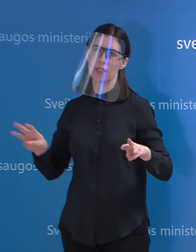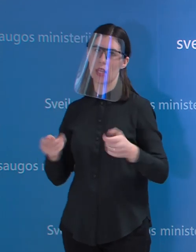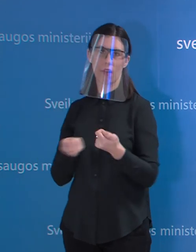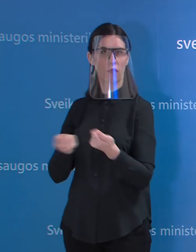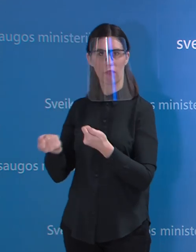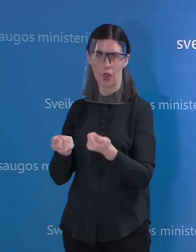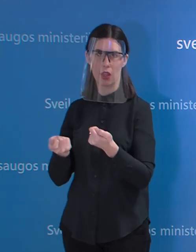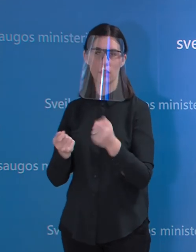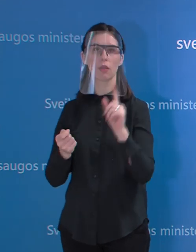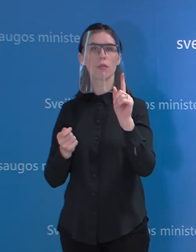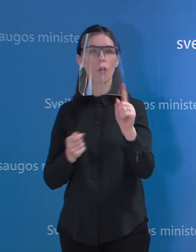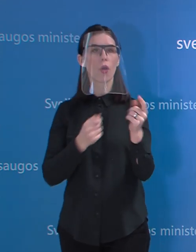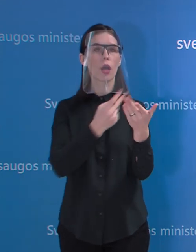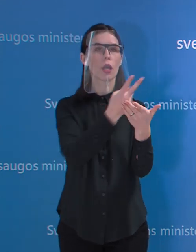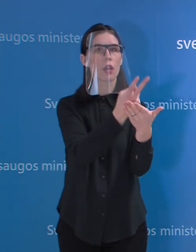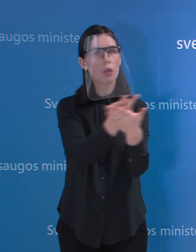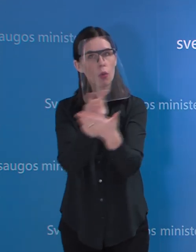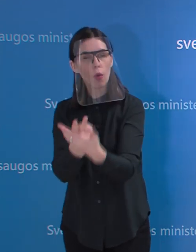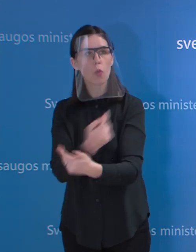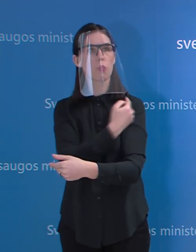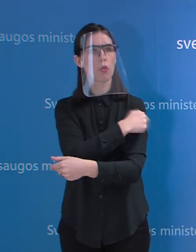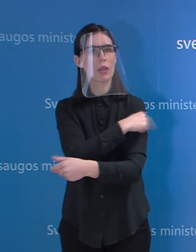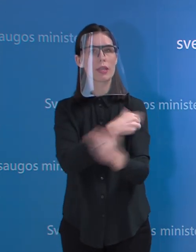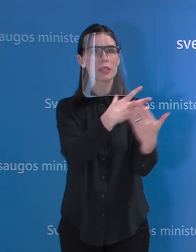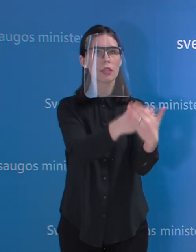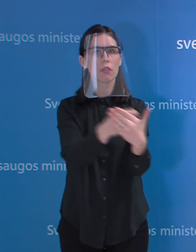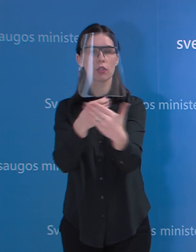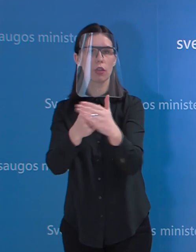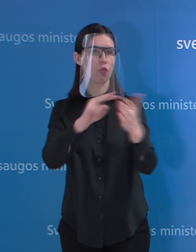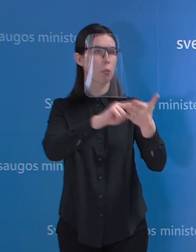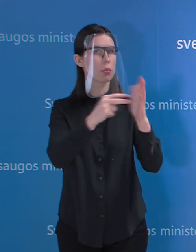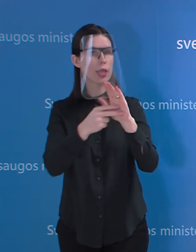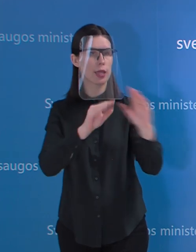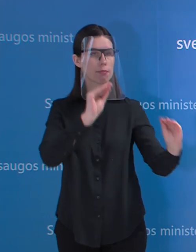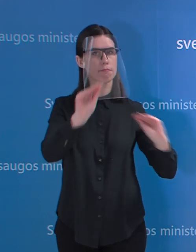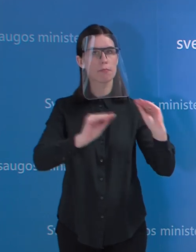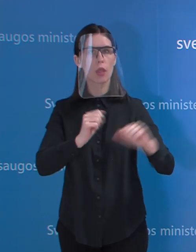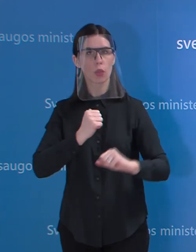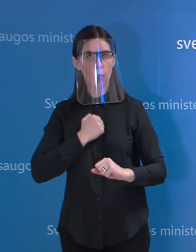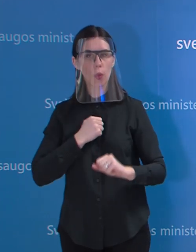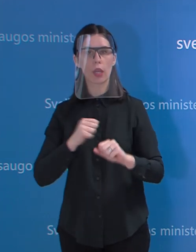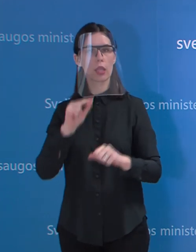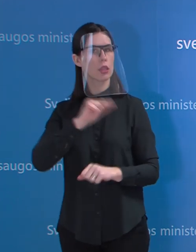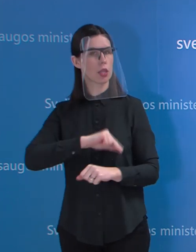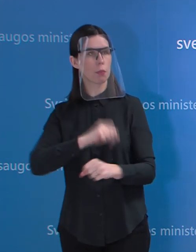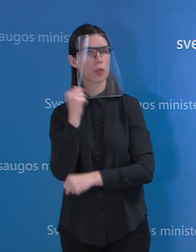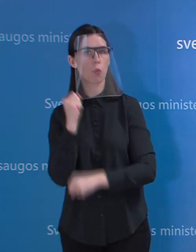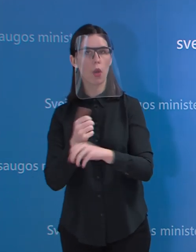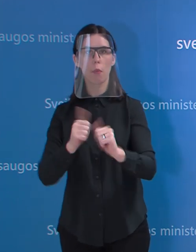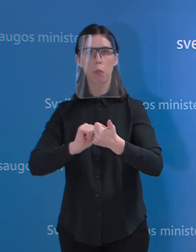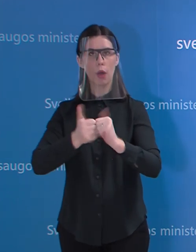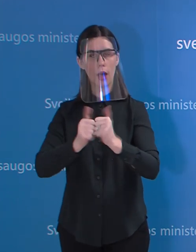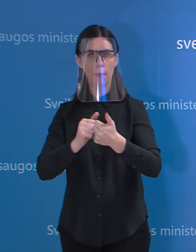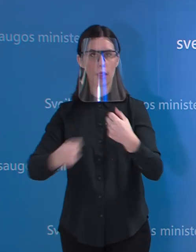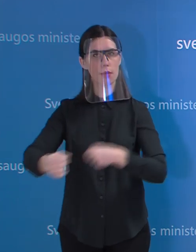įstaigos yra pasiruošusios savo planus, yra susidėliojusios pamainas tam, kad iškritus daliai